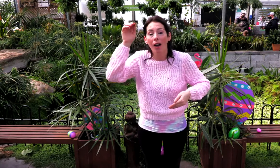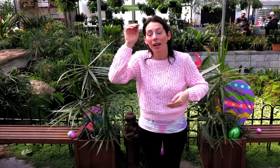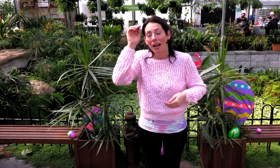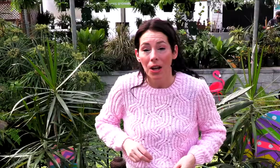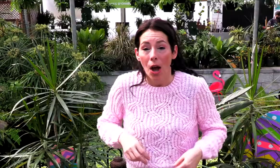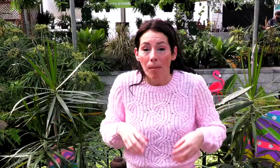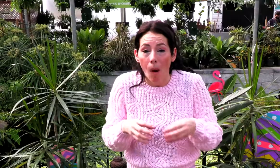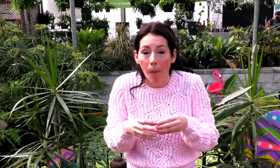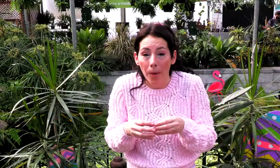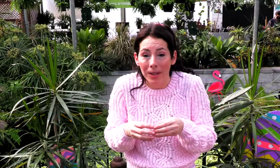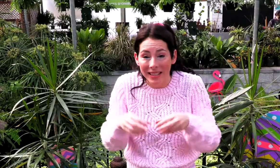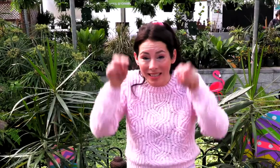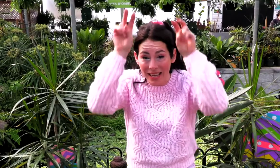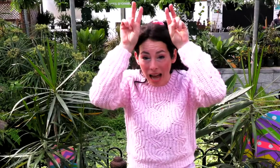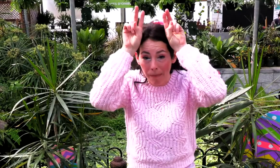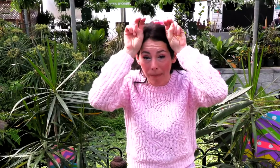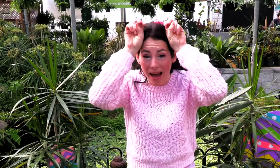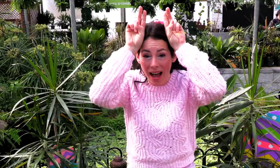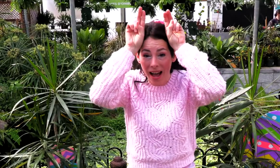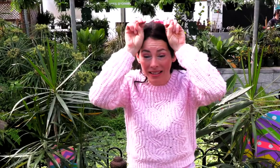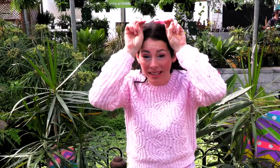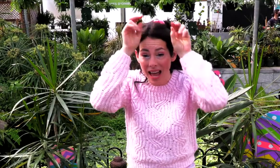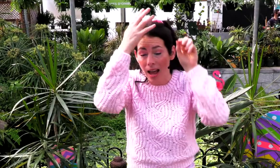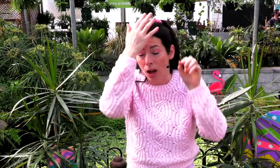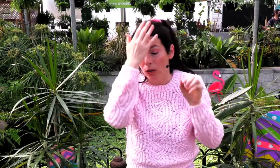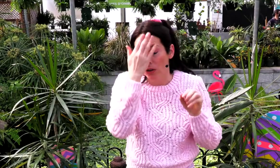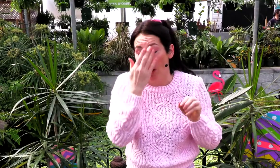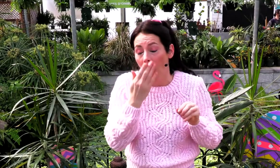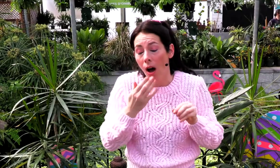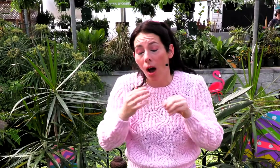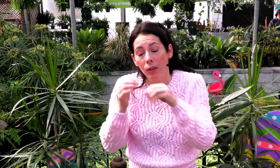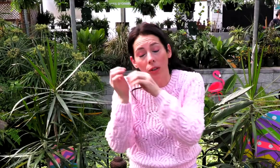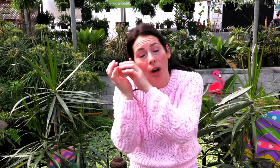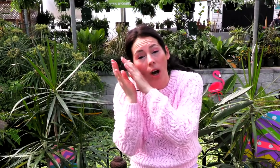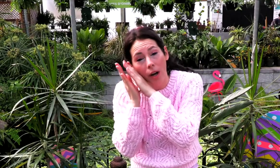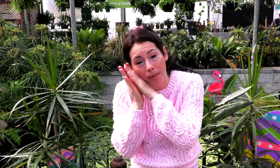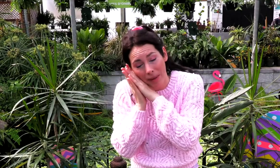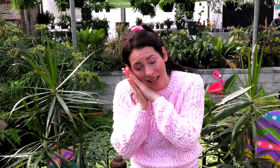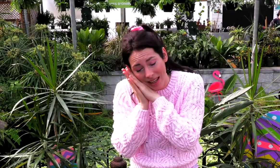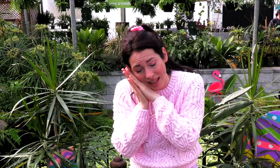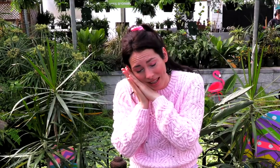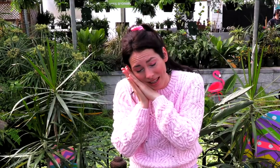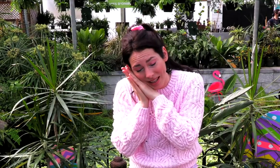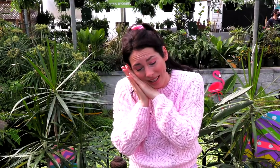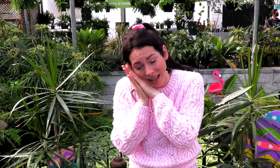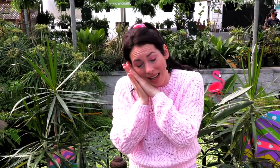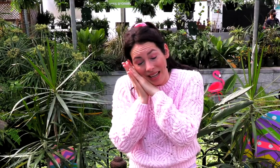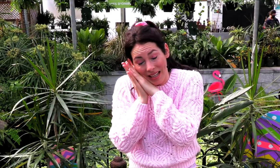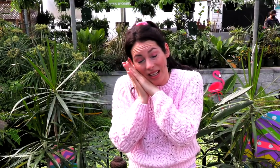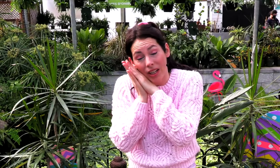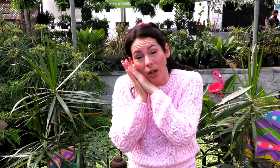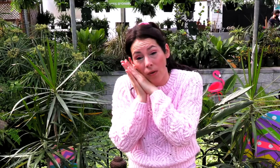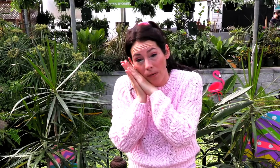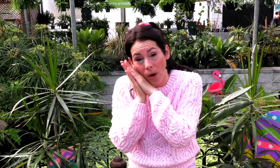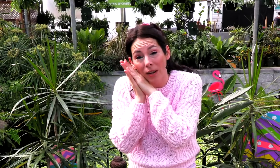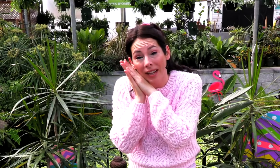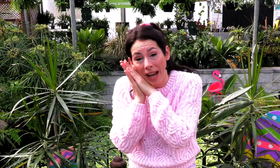Mon petit lapin s'est endormi, il faudrait